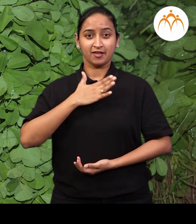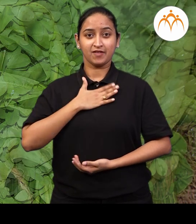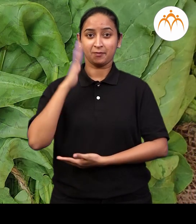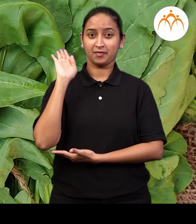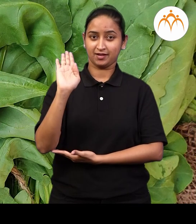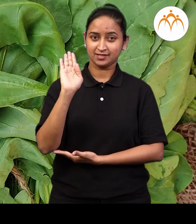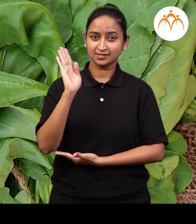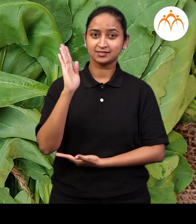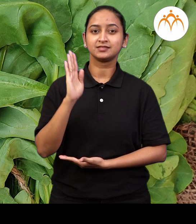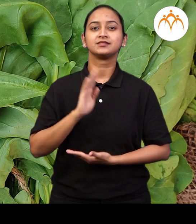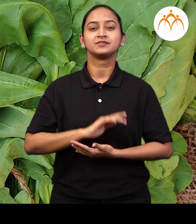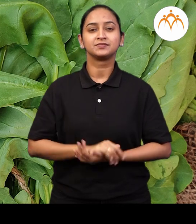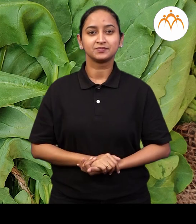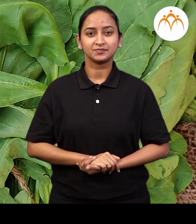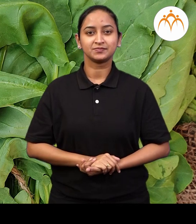पालक